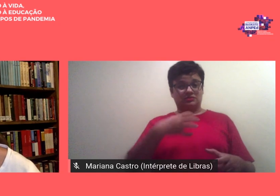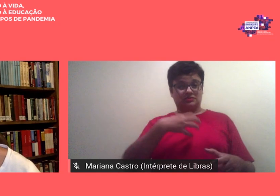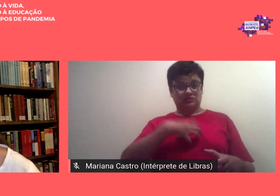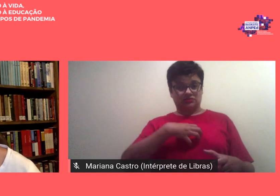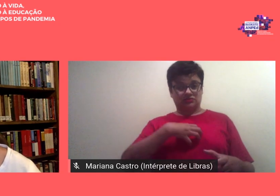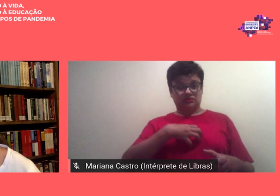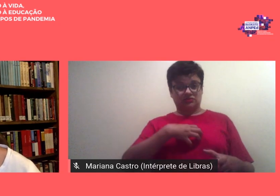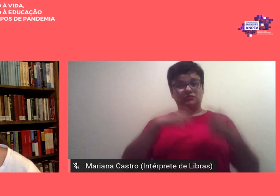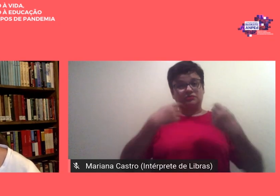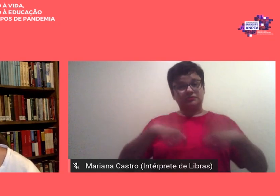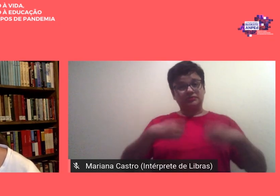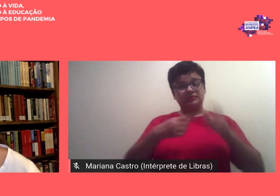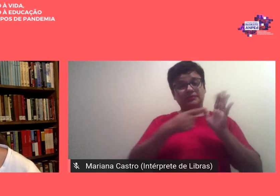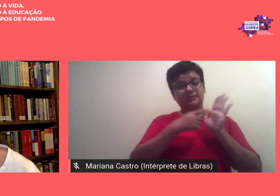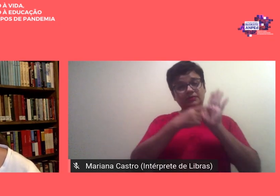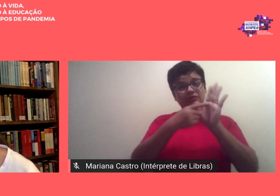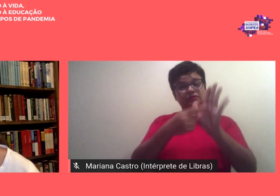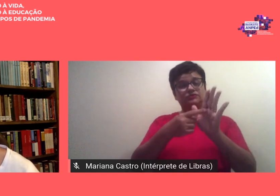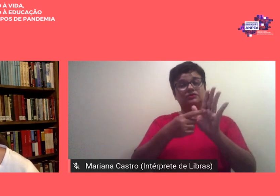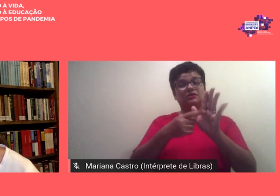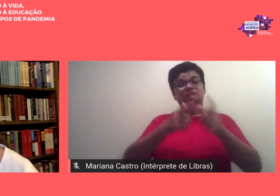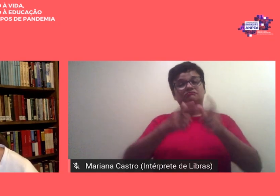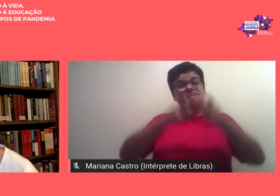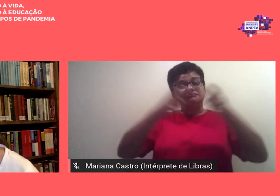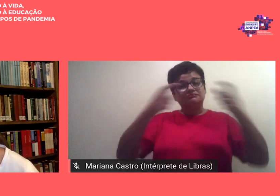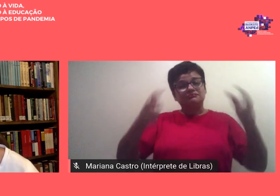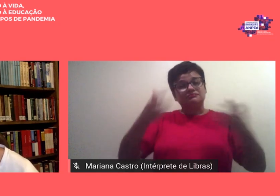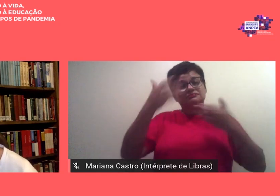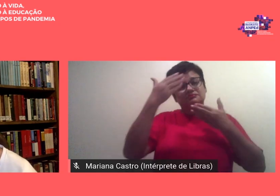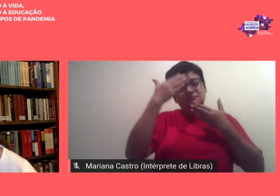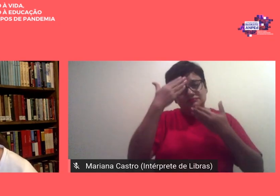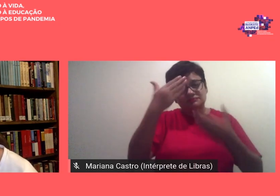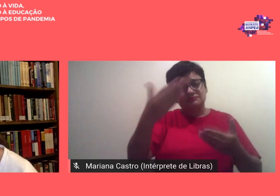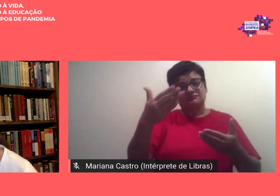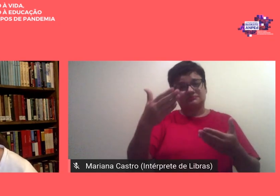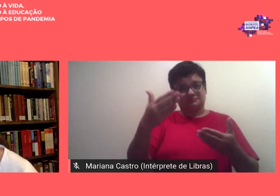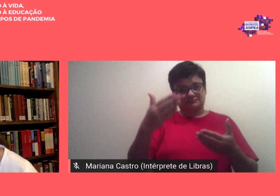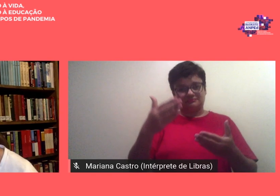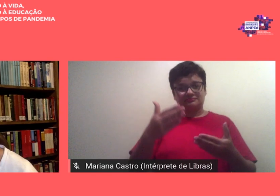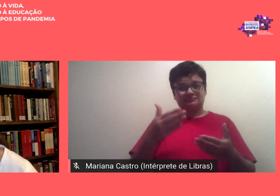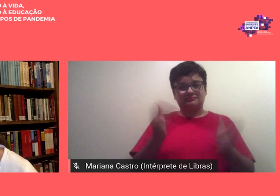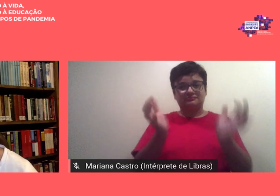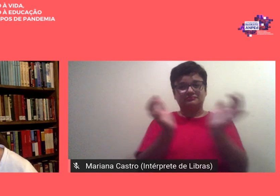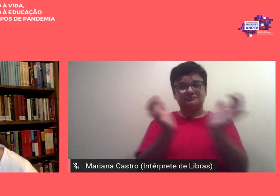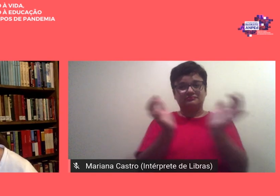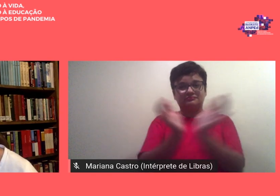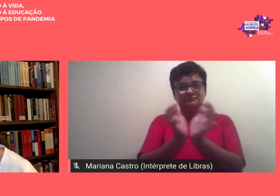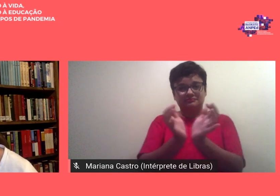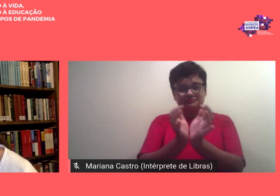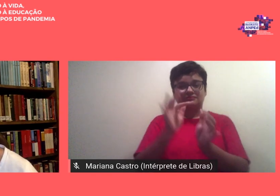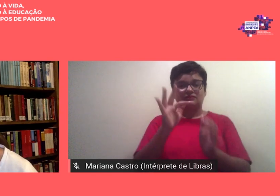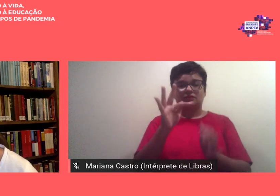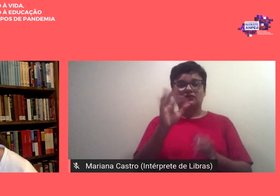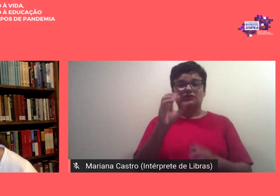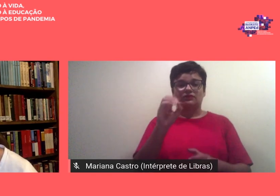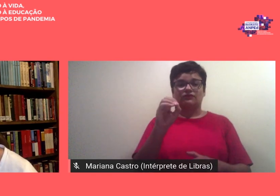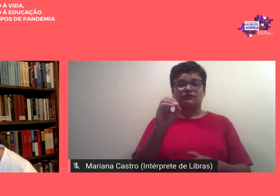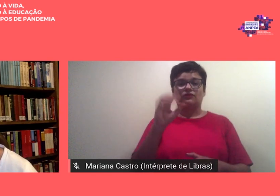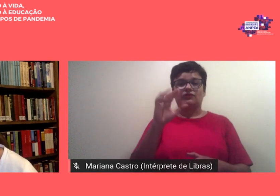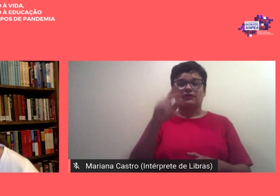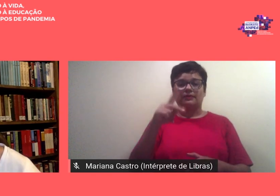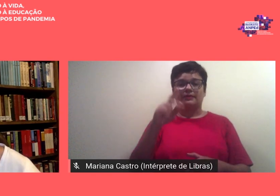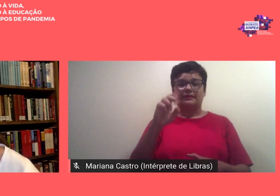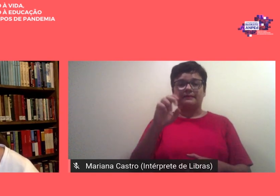de expressar a nossa enorme garantidão ao ForPred nome da que eu gostaria de saudar aqui em nome da professora